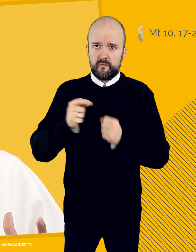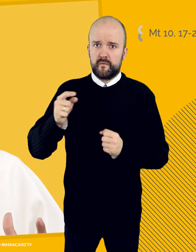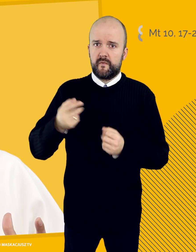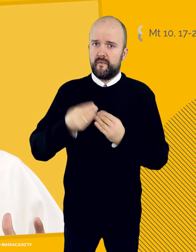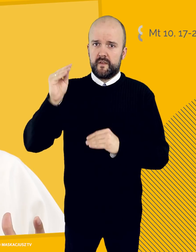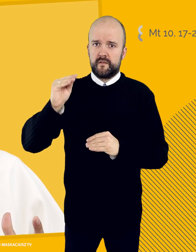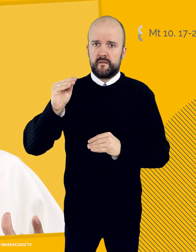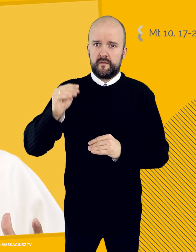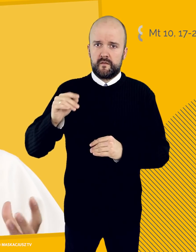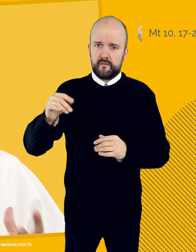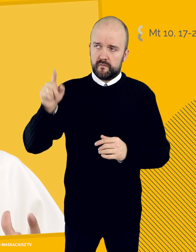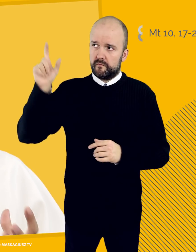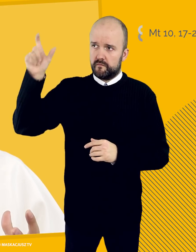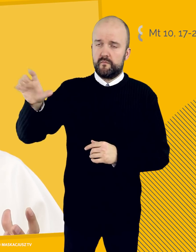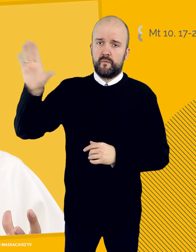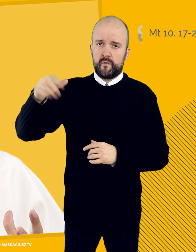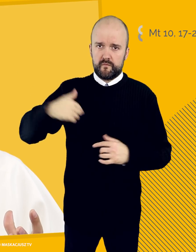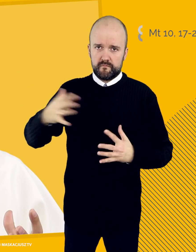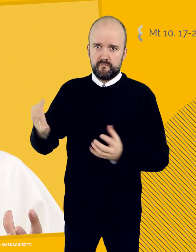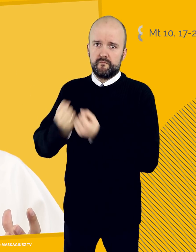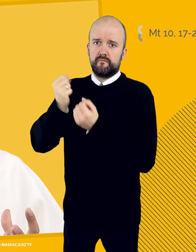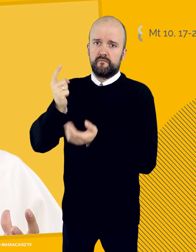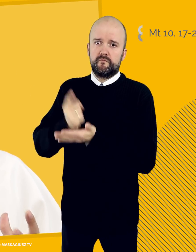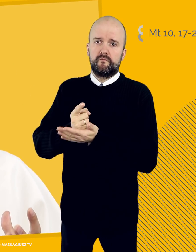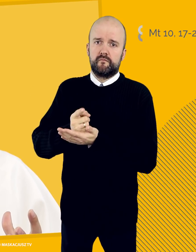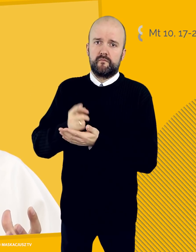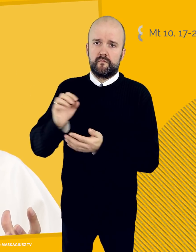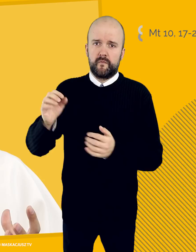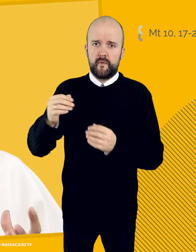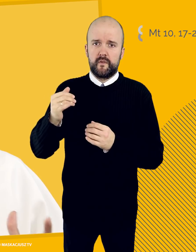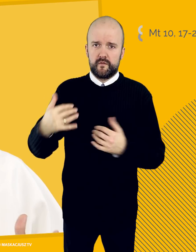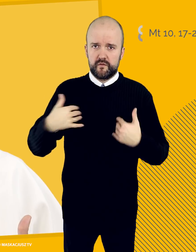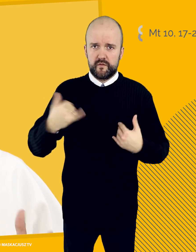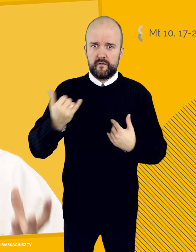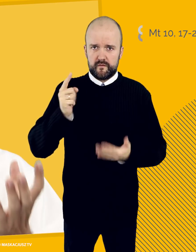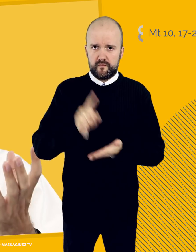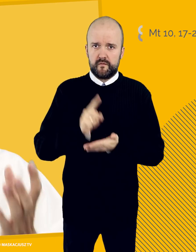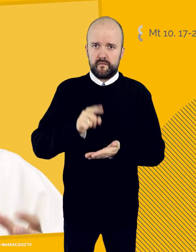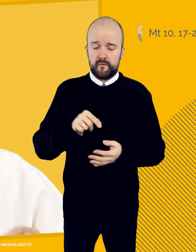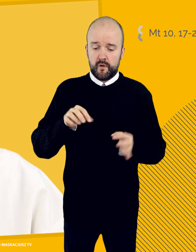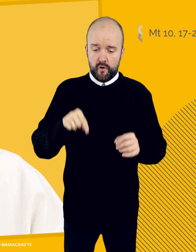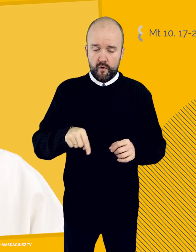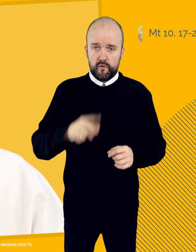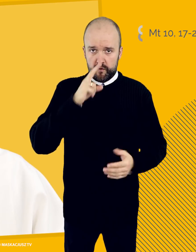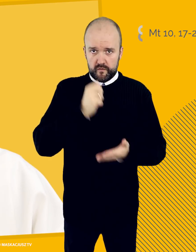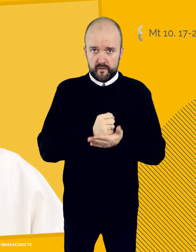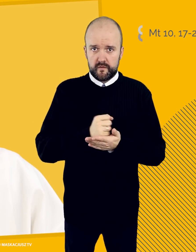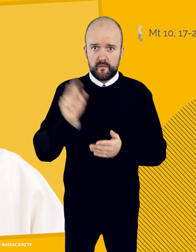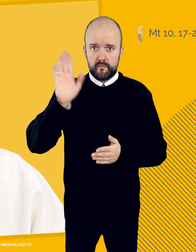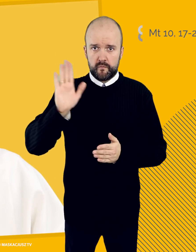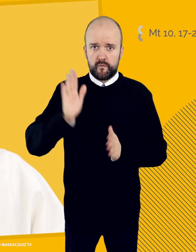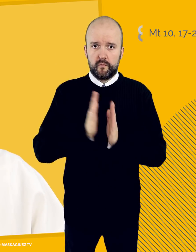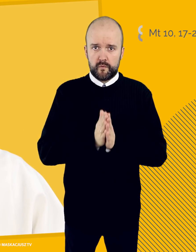wieczne życie. O takie świadectwo dzisiaj chodzi i takie świadectwo dzisiaj zwraca nas ku